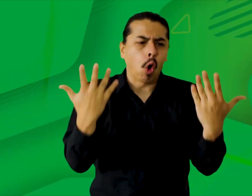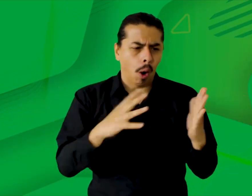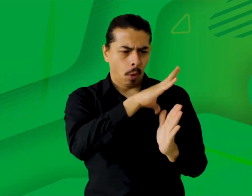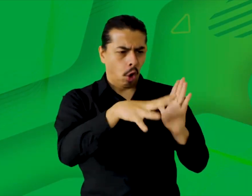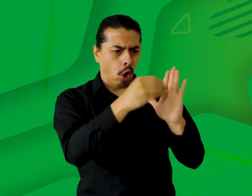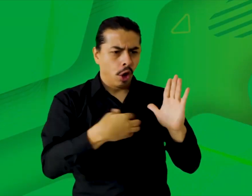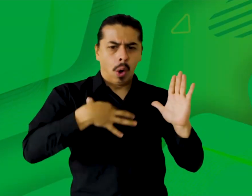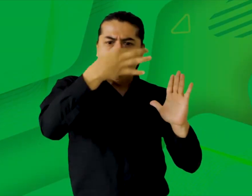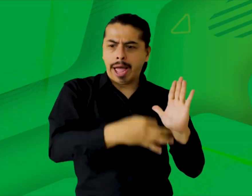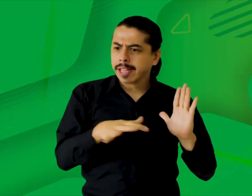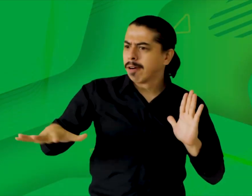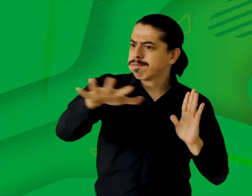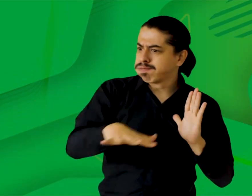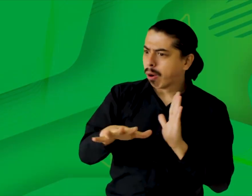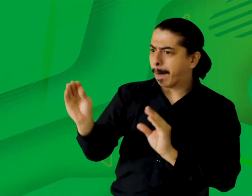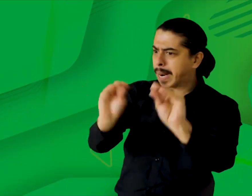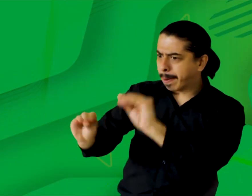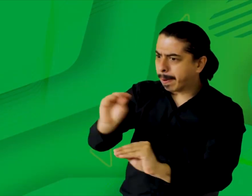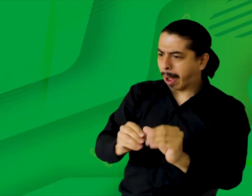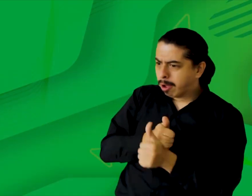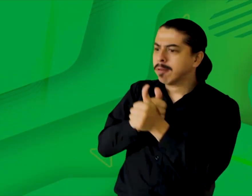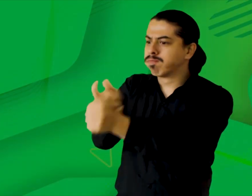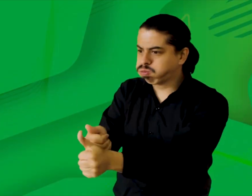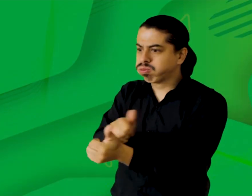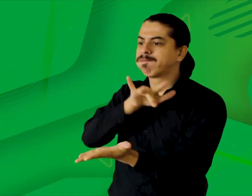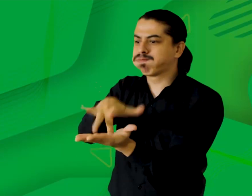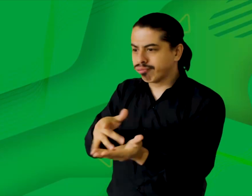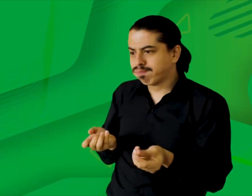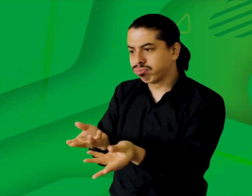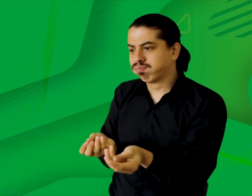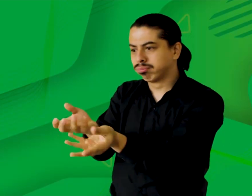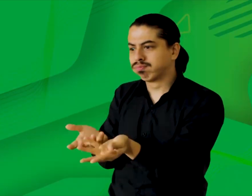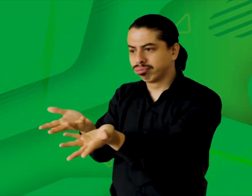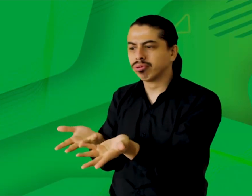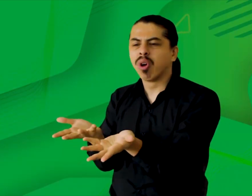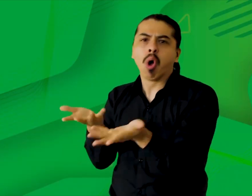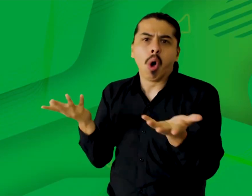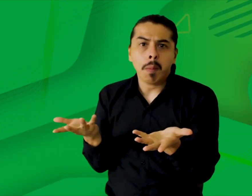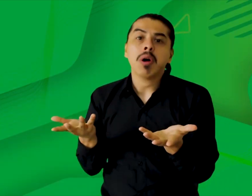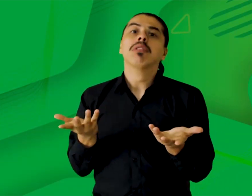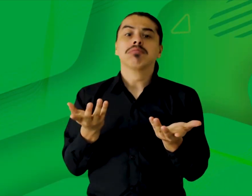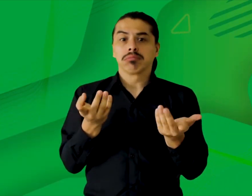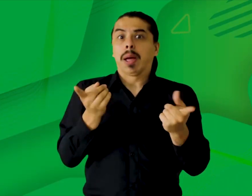el código de ética, asesorar y brindar aportes en los espacios en que se hable sobre este tema.